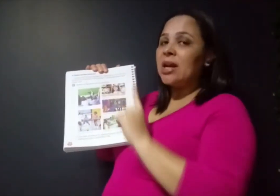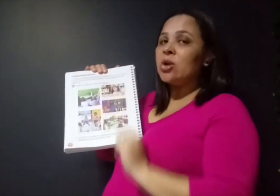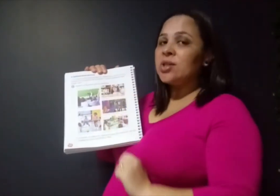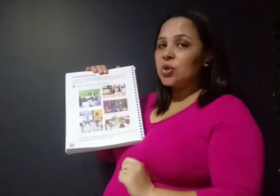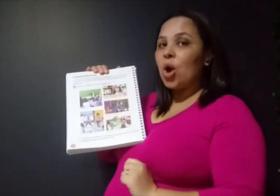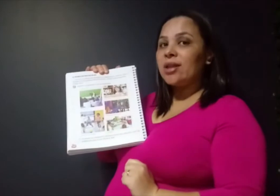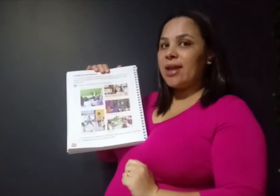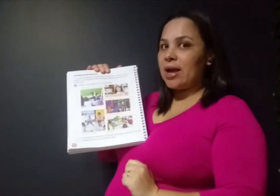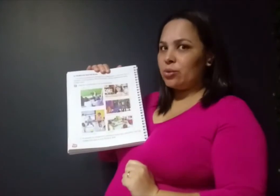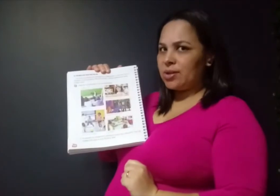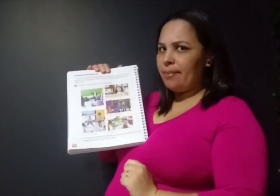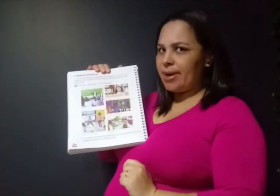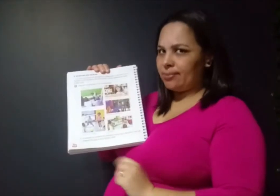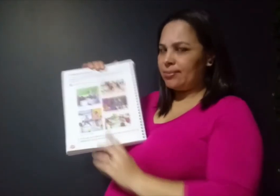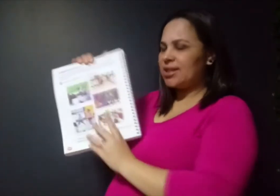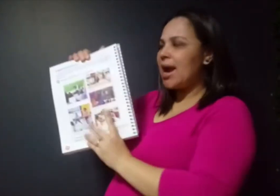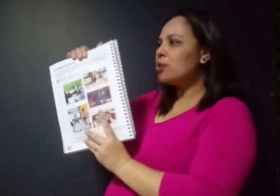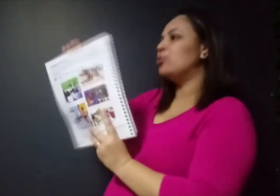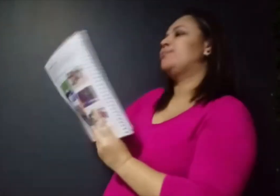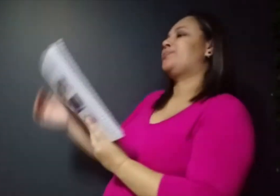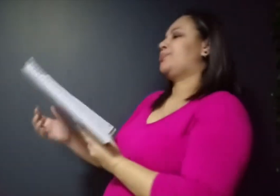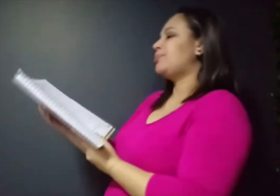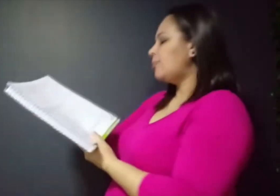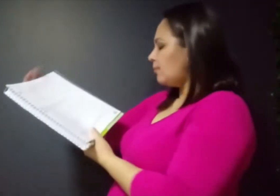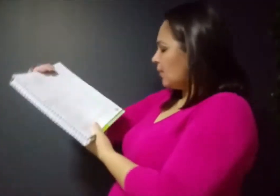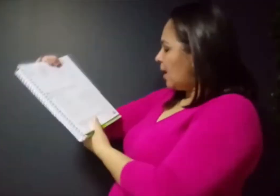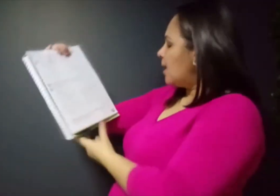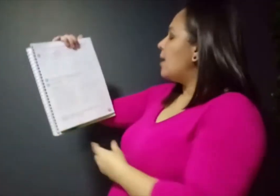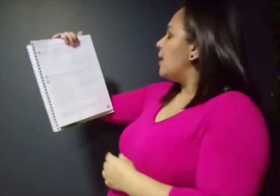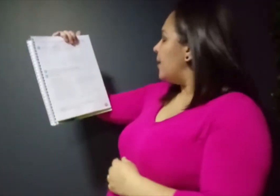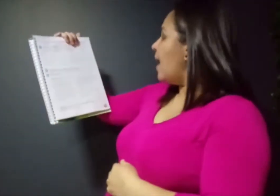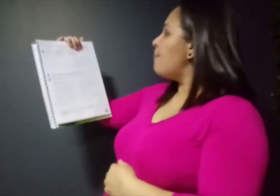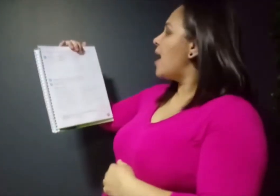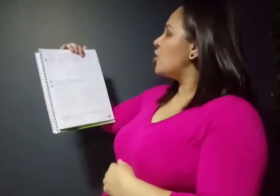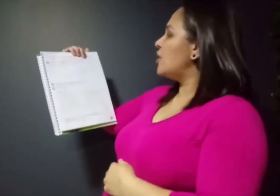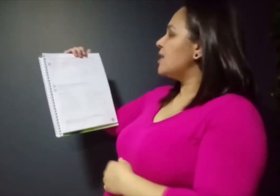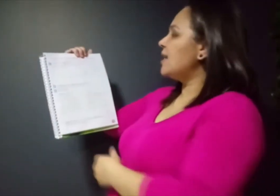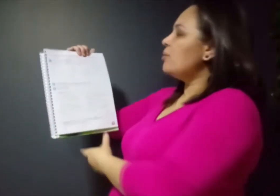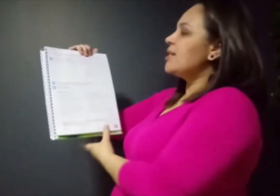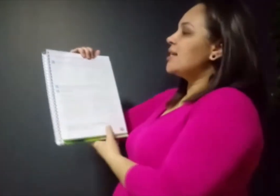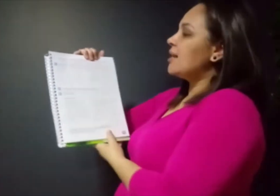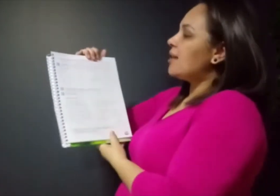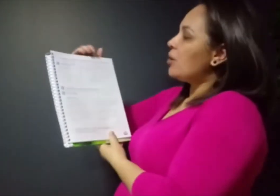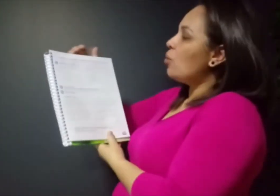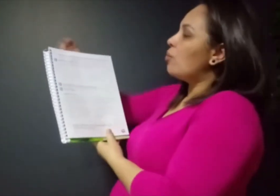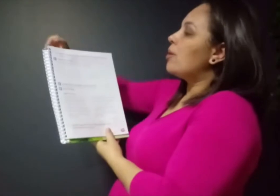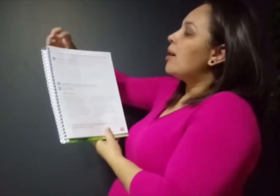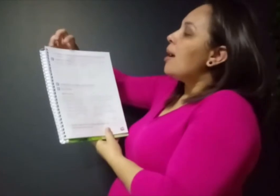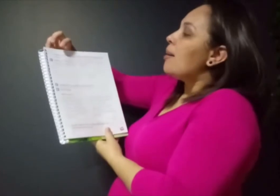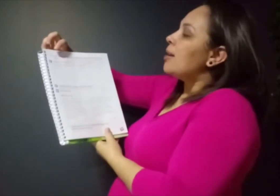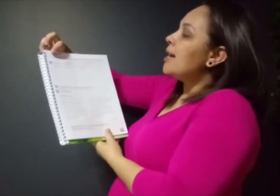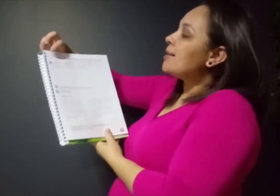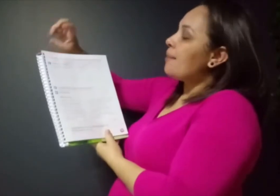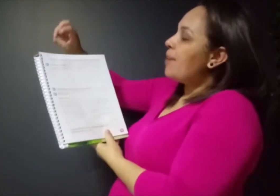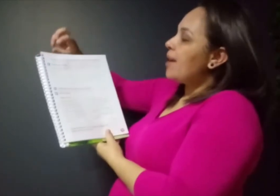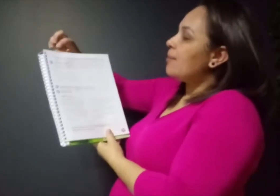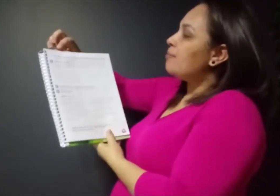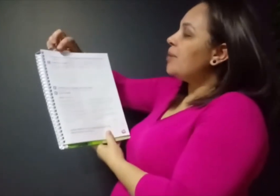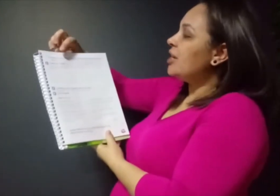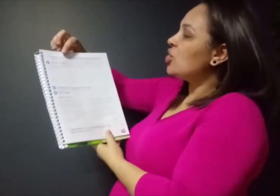na nossa escola Terra do Saber, certo? Na página 161, letra B, pinte